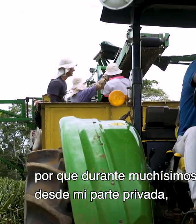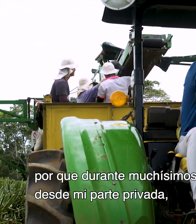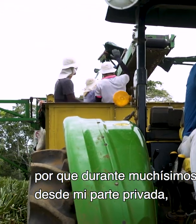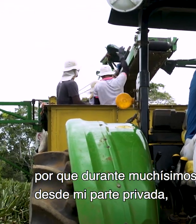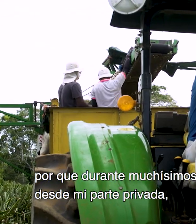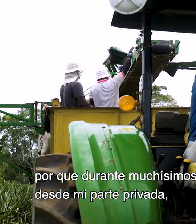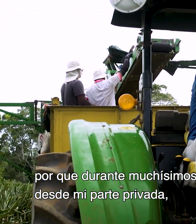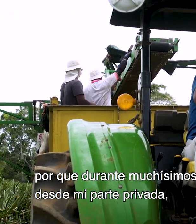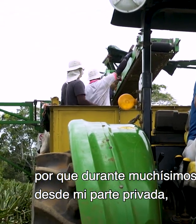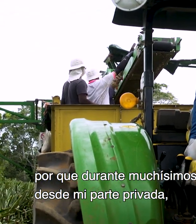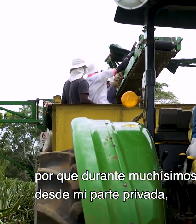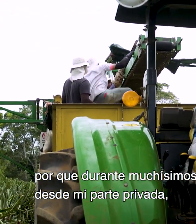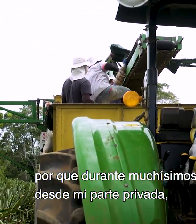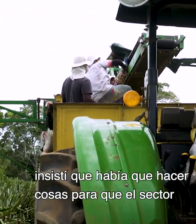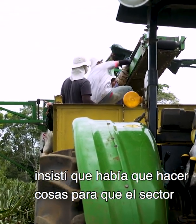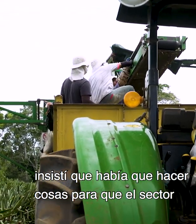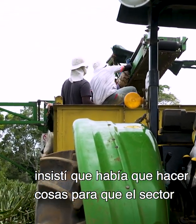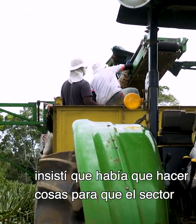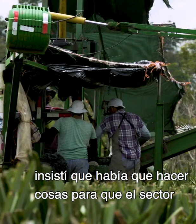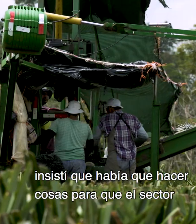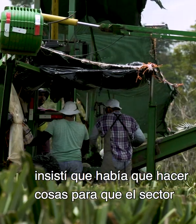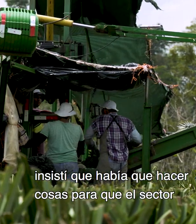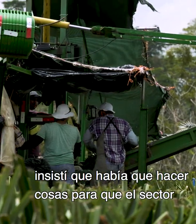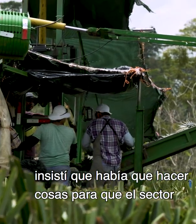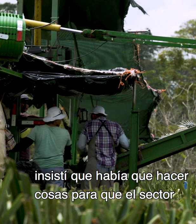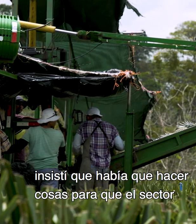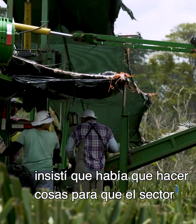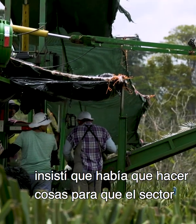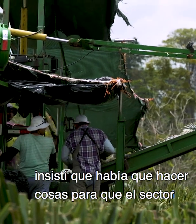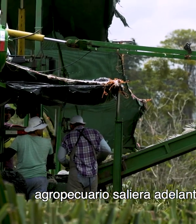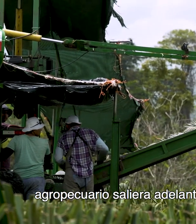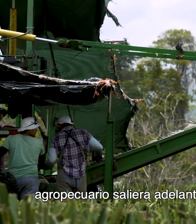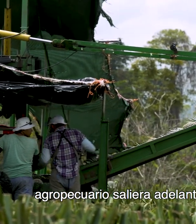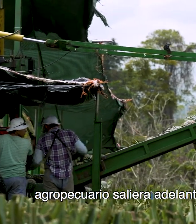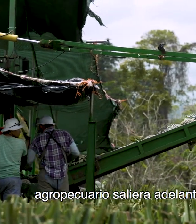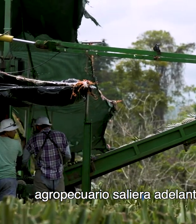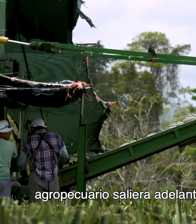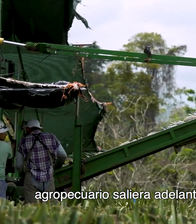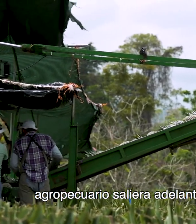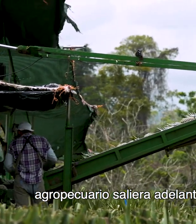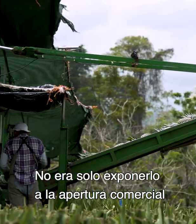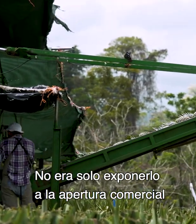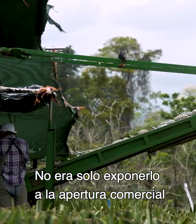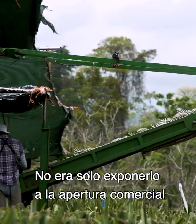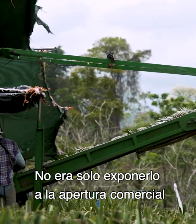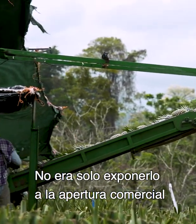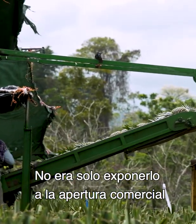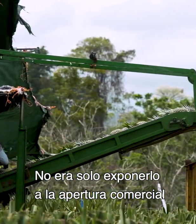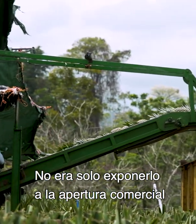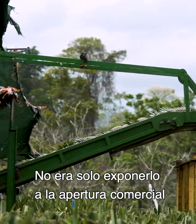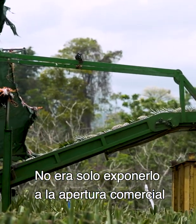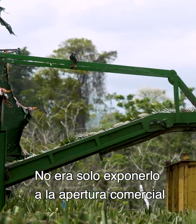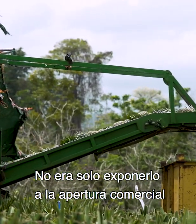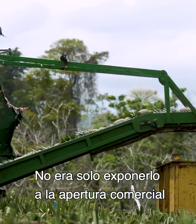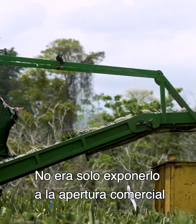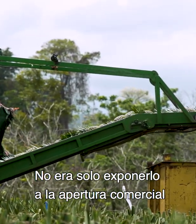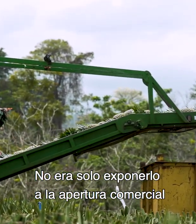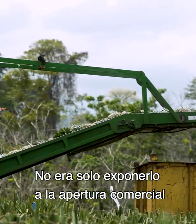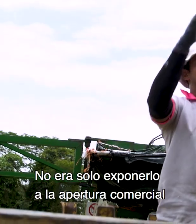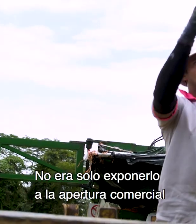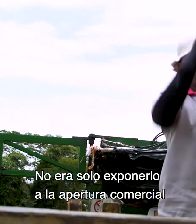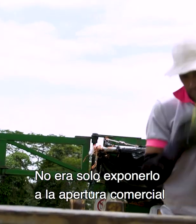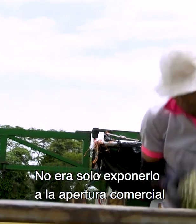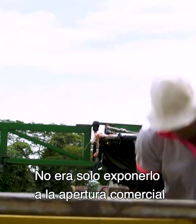desde mi parte privada, insistí que había que hacer cosas para que el sector agropecuario saliera adelante. No era sólo exponerlo